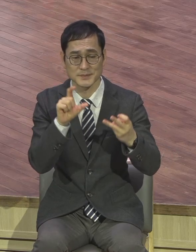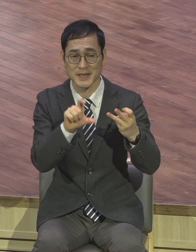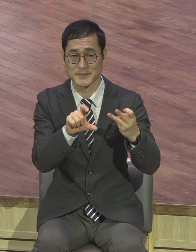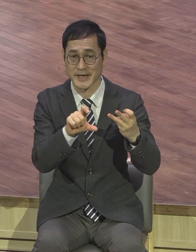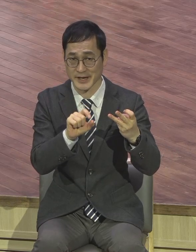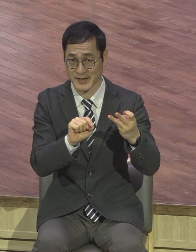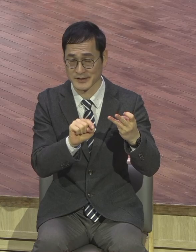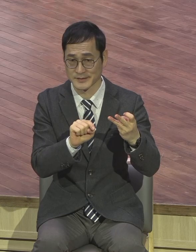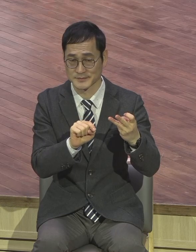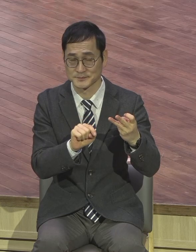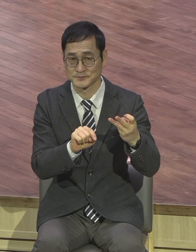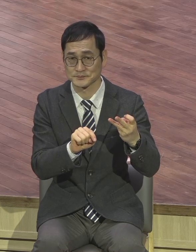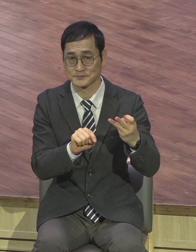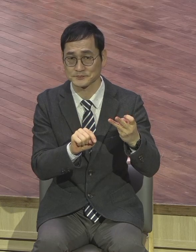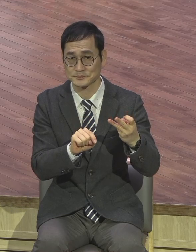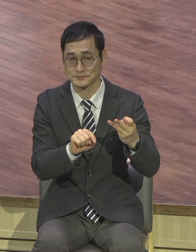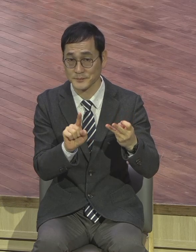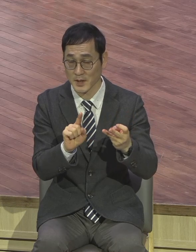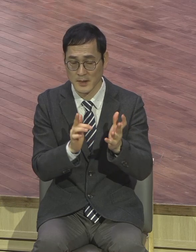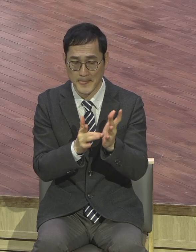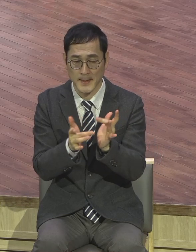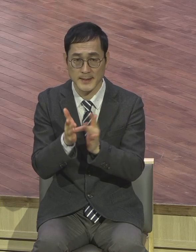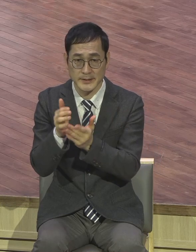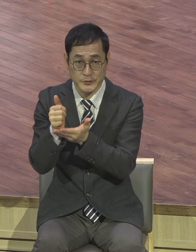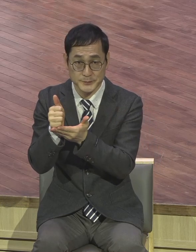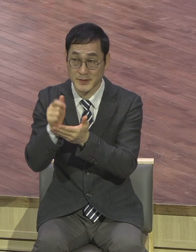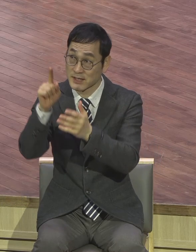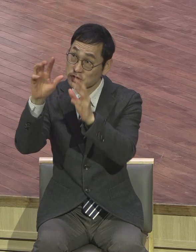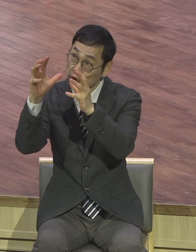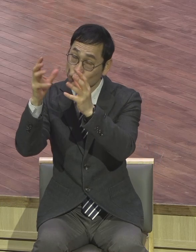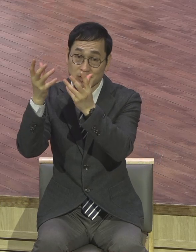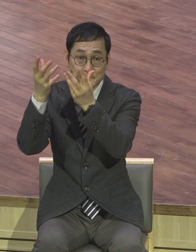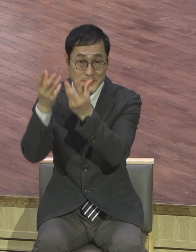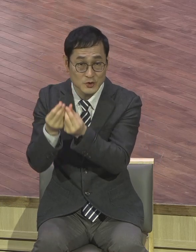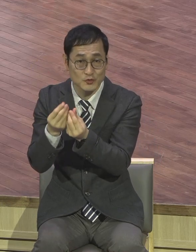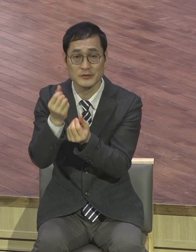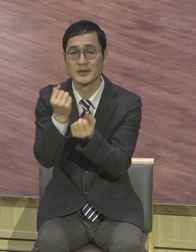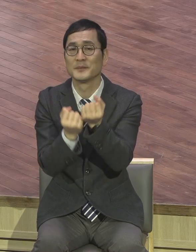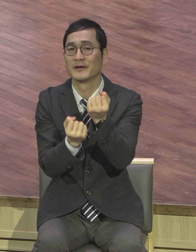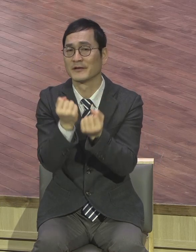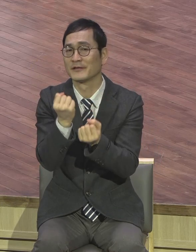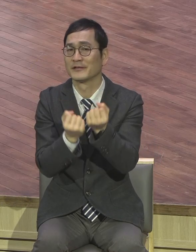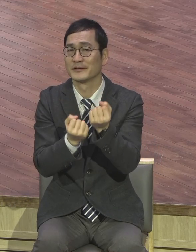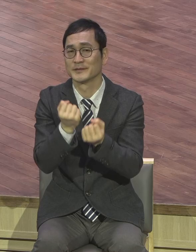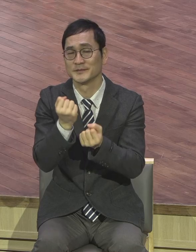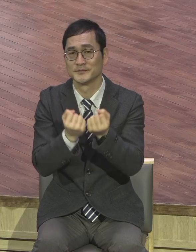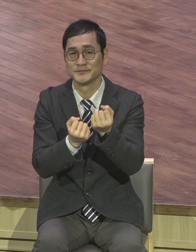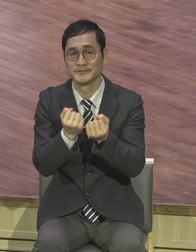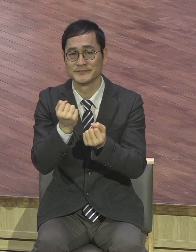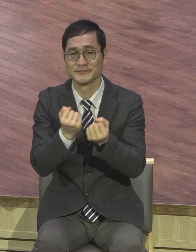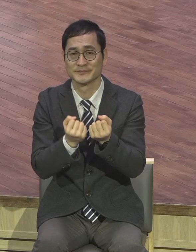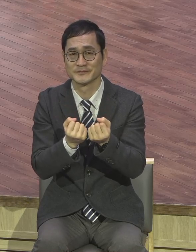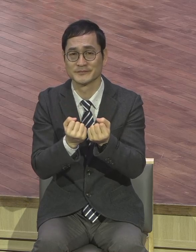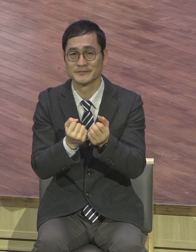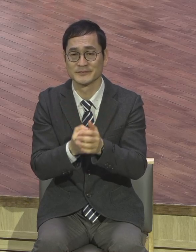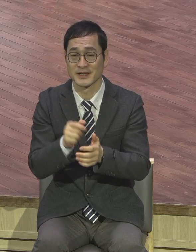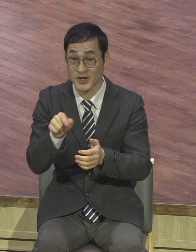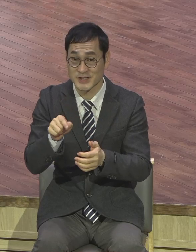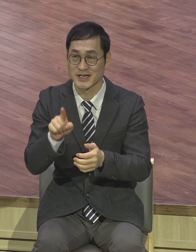있는데 예수님의 이 천국 비유가 소개되고 있어서 흔히 천국장이라 그렇게 말합니다.